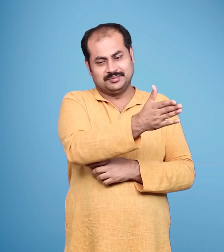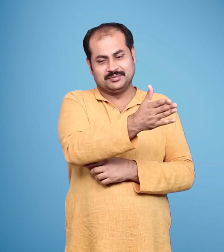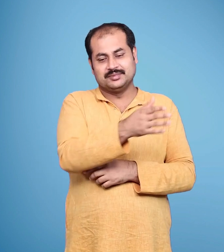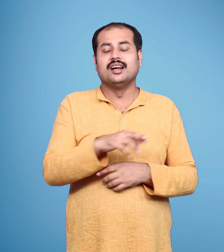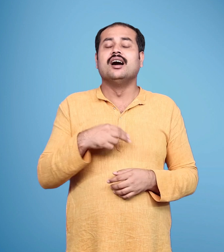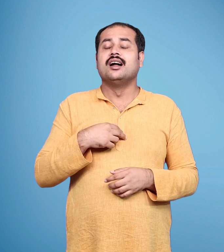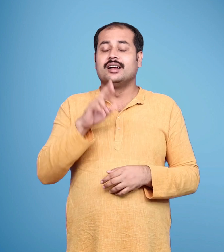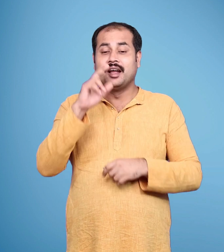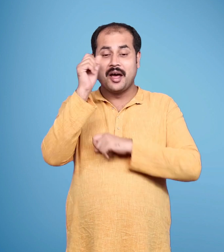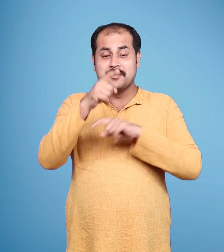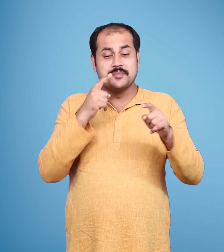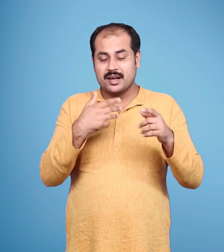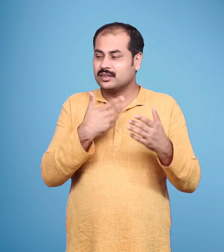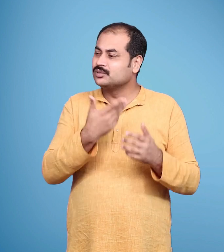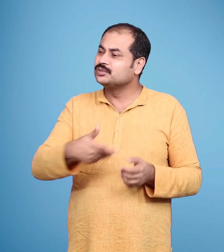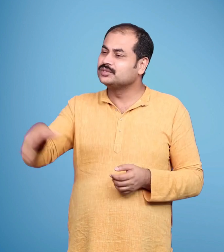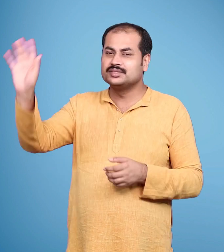तुम जो चाहते थे हो गया